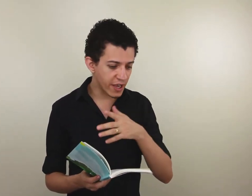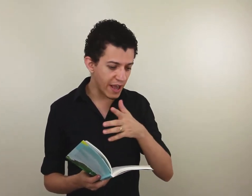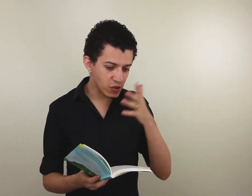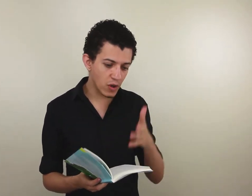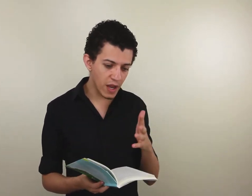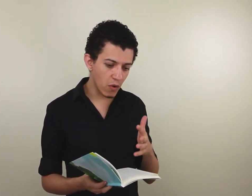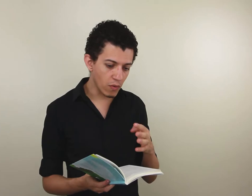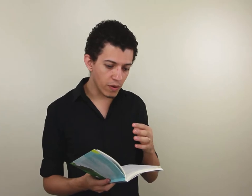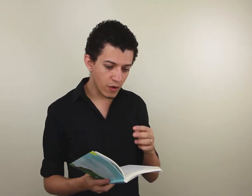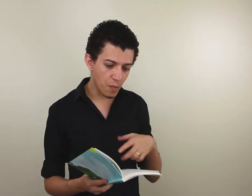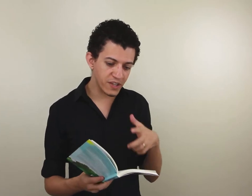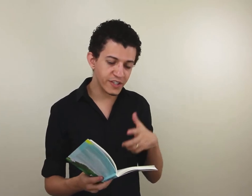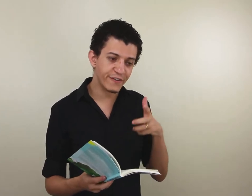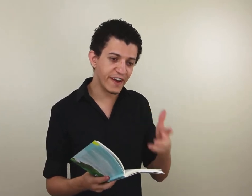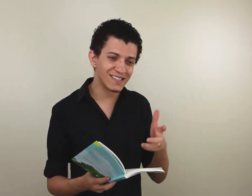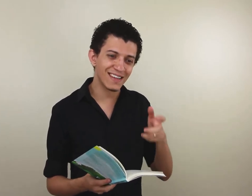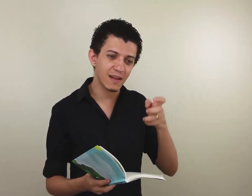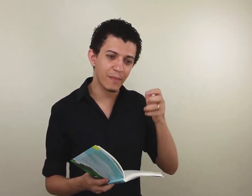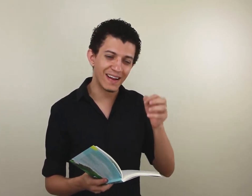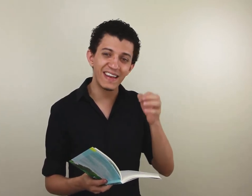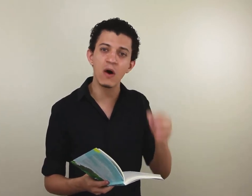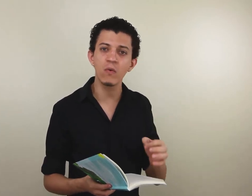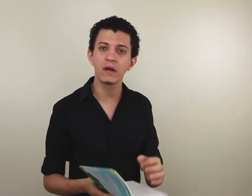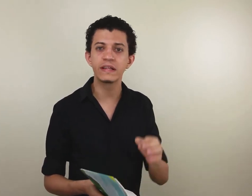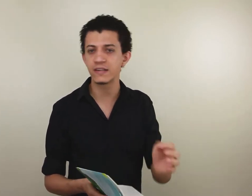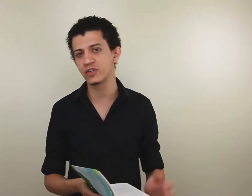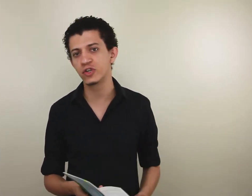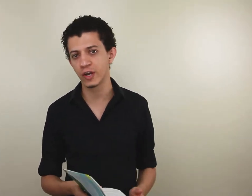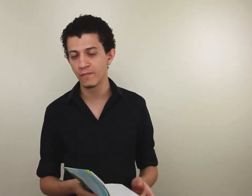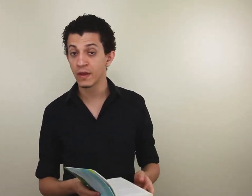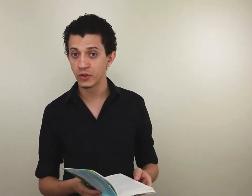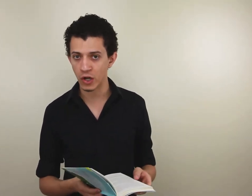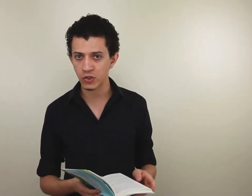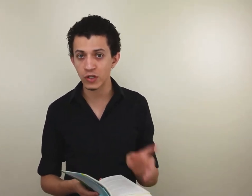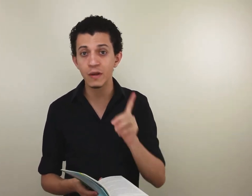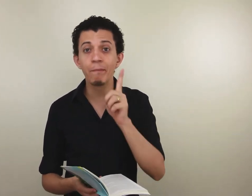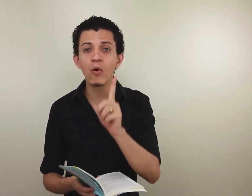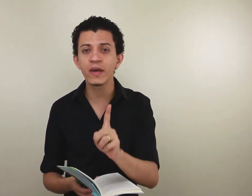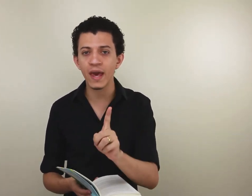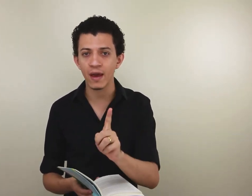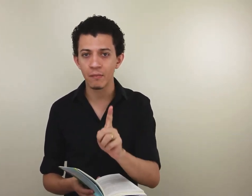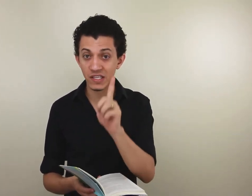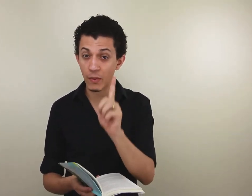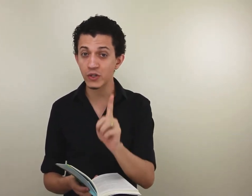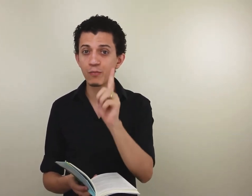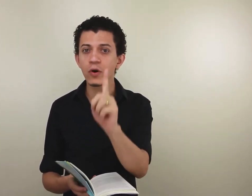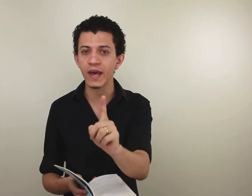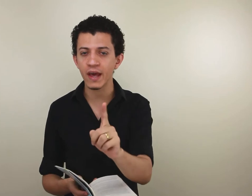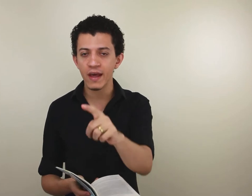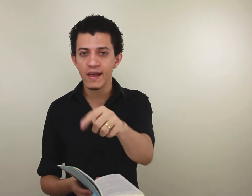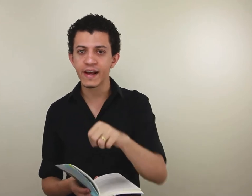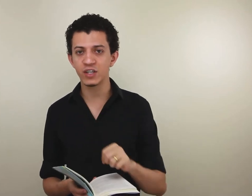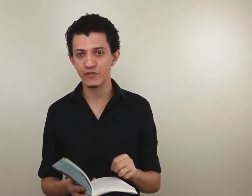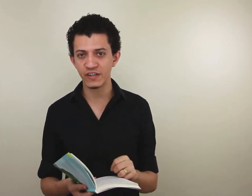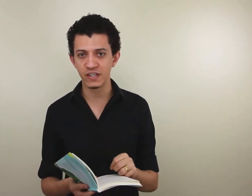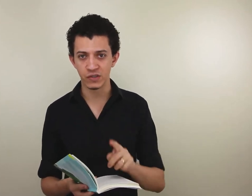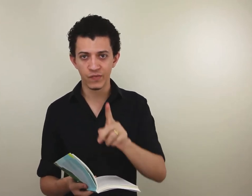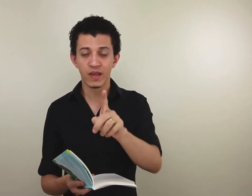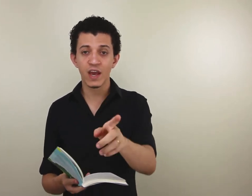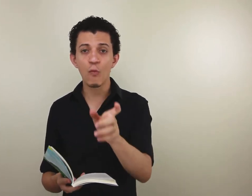escolheu, como que a gente fez para não desistir de nossos sonhos, de por que, principalmente o por que que a gente fez isso, que é